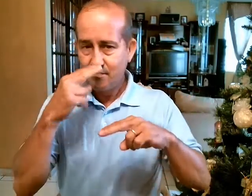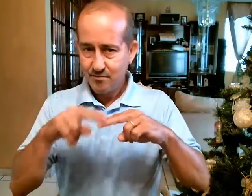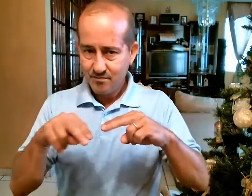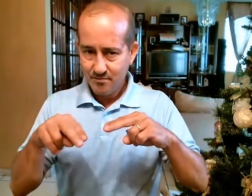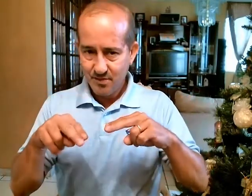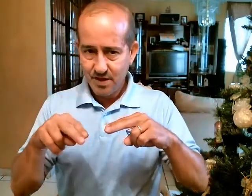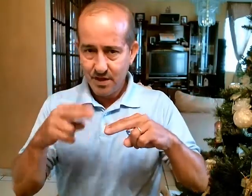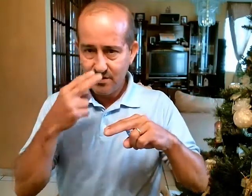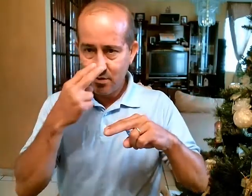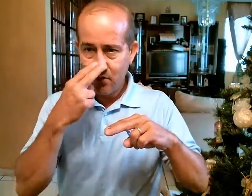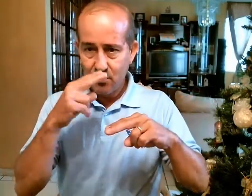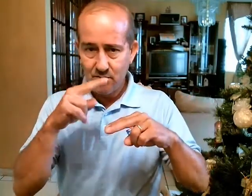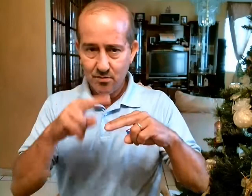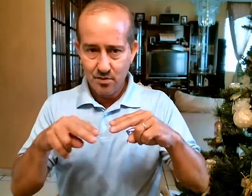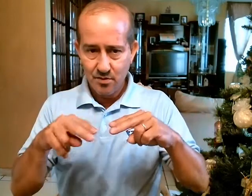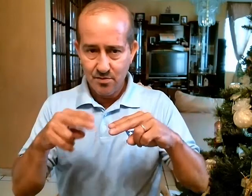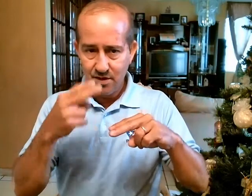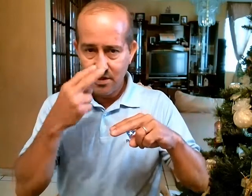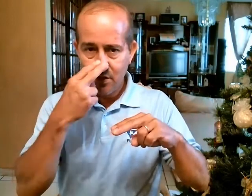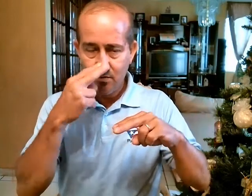Gracioso O divertido